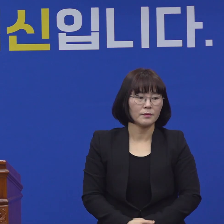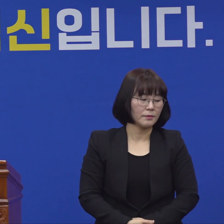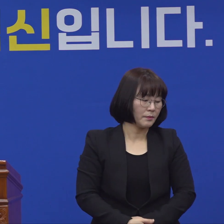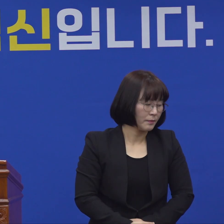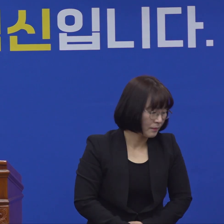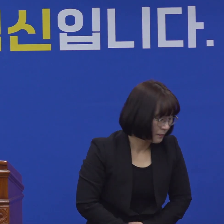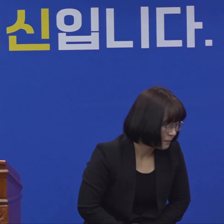고맙습니다. 고맙습니다. 고맙습니다. 고맙습니다.